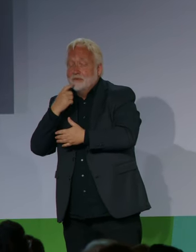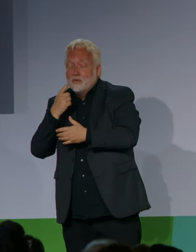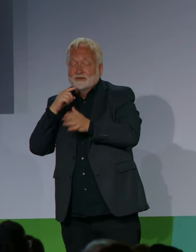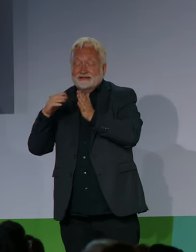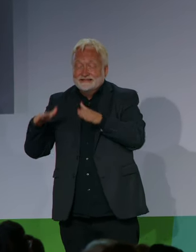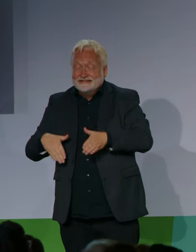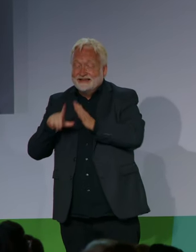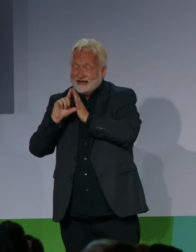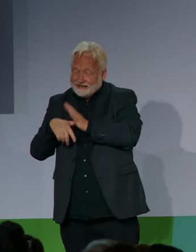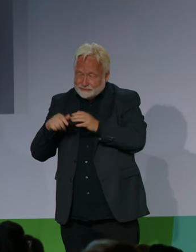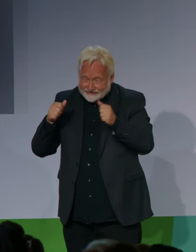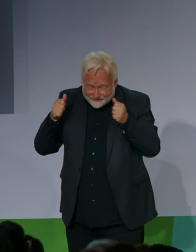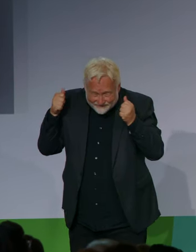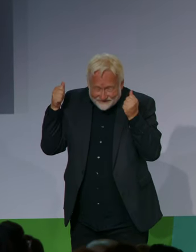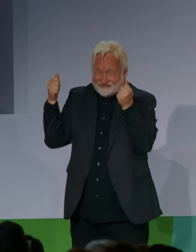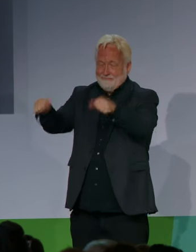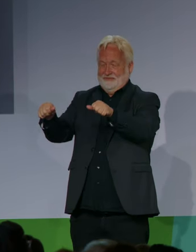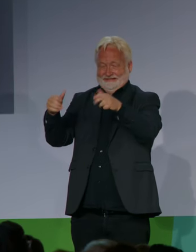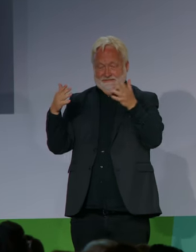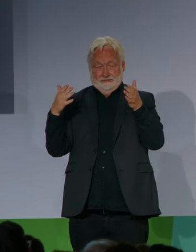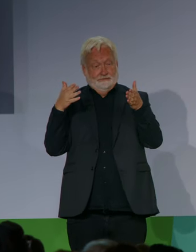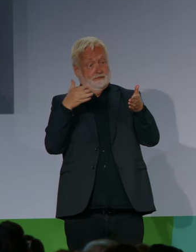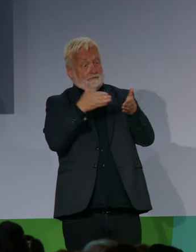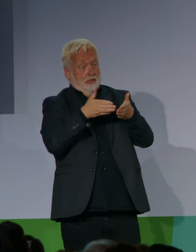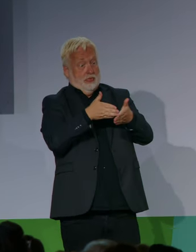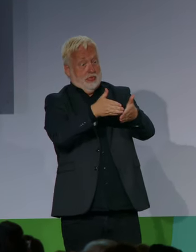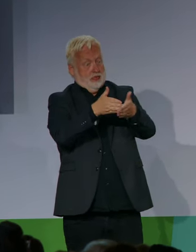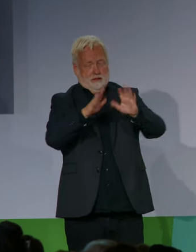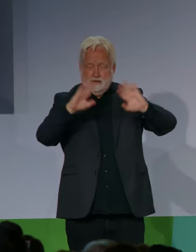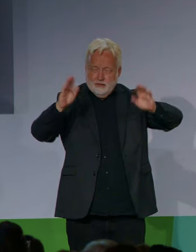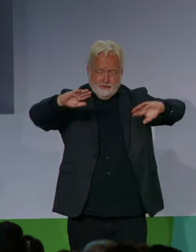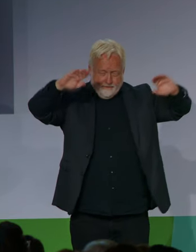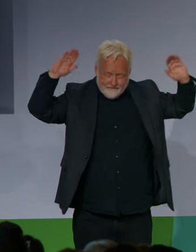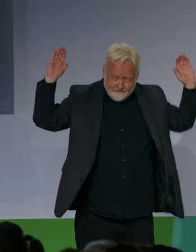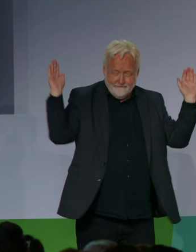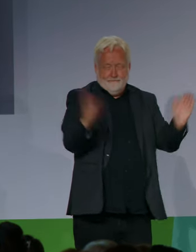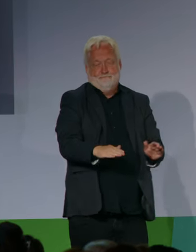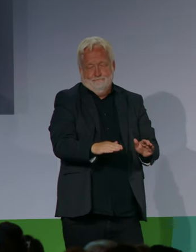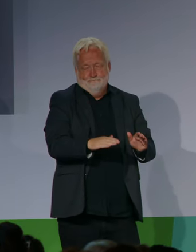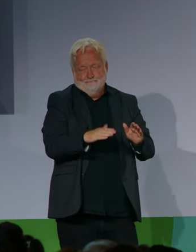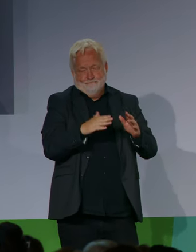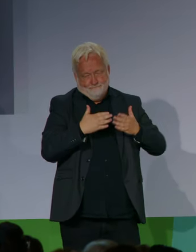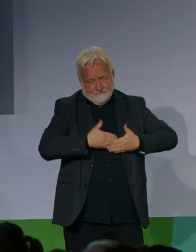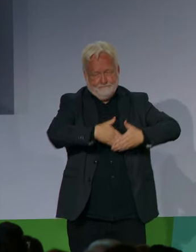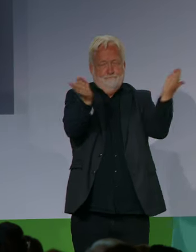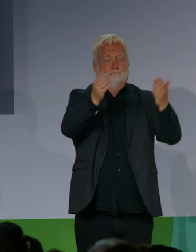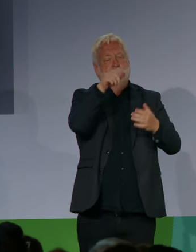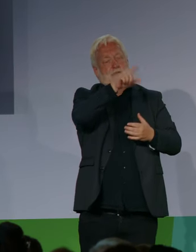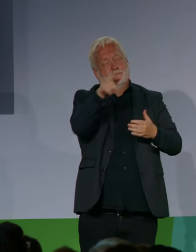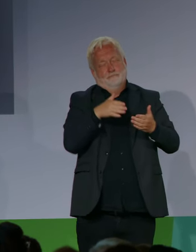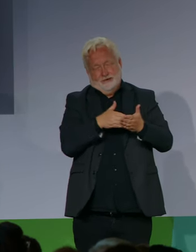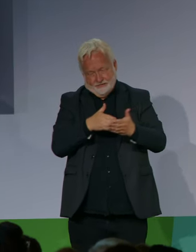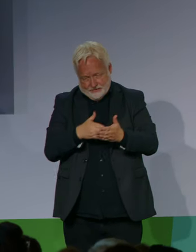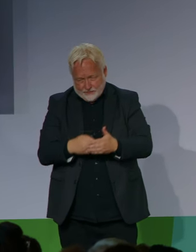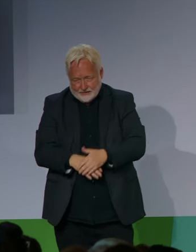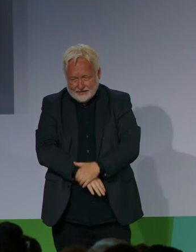all derjenigen, die vor den Schwierigkeiten bei der Umsetzung waren. Niemand erwartet Unmögliches. Es